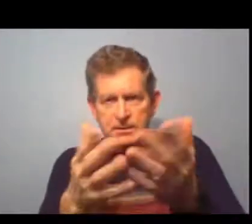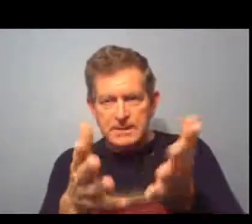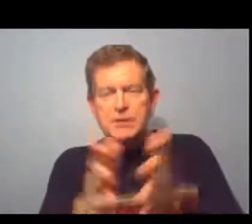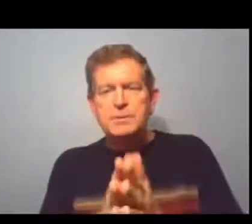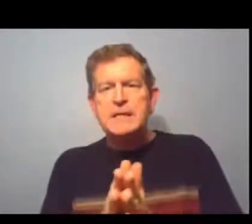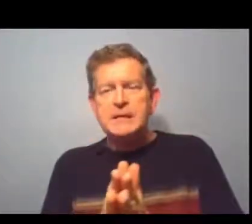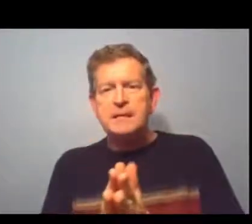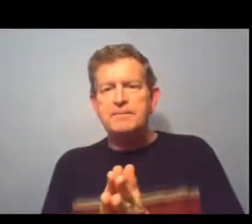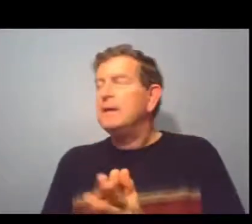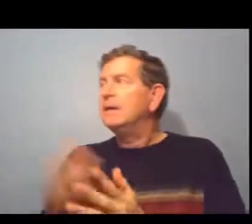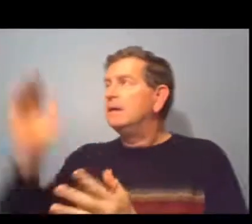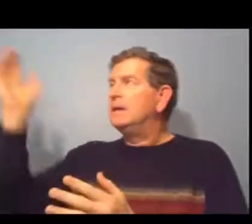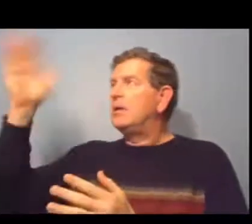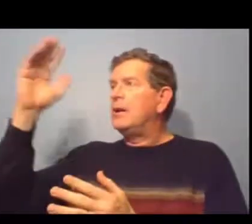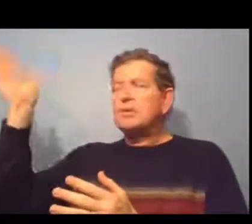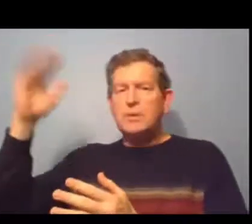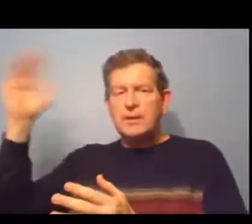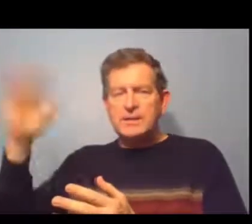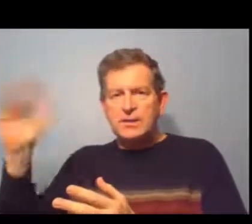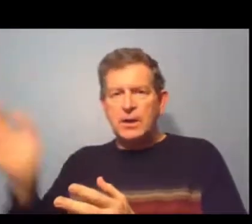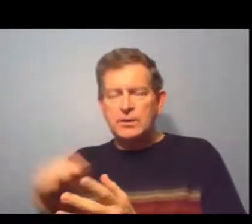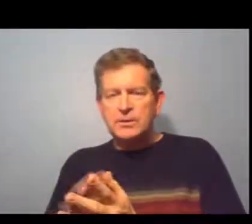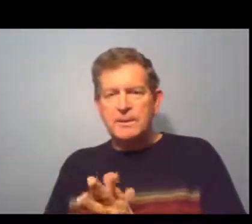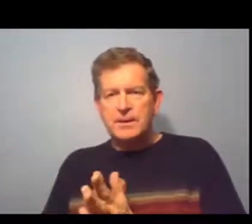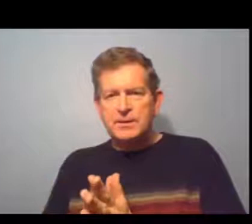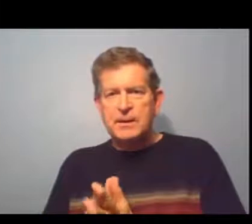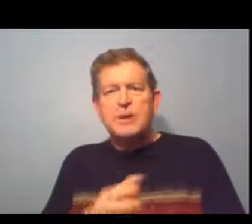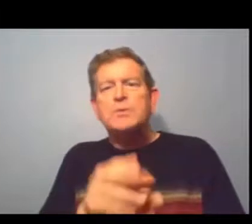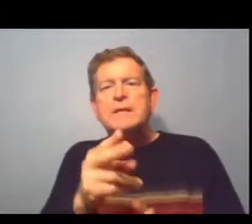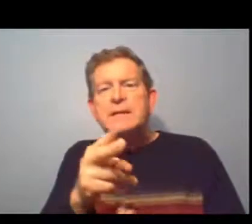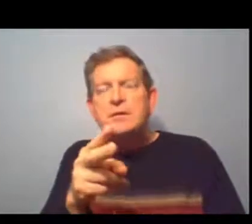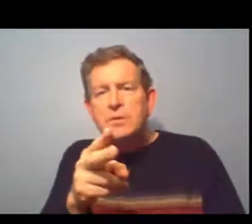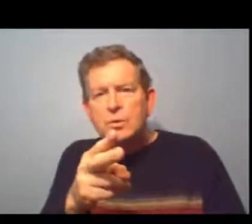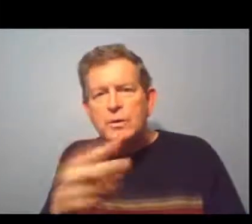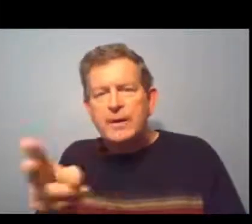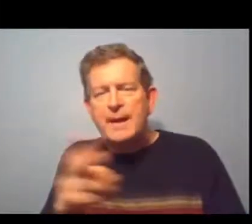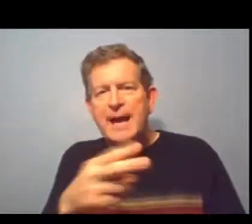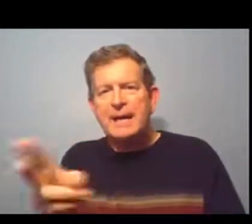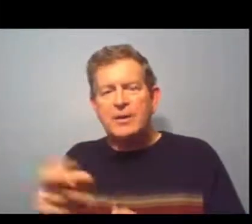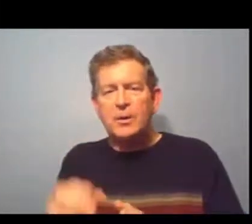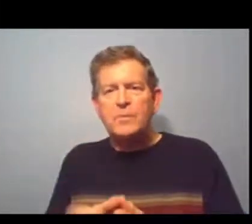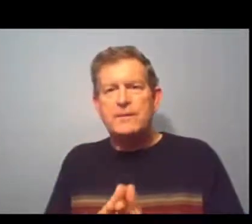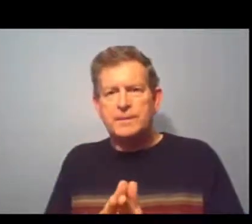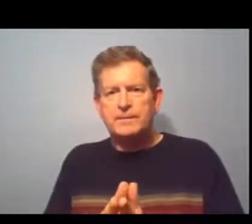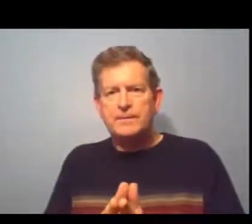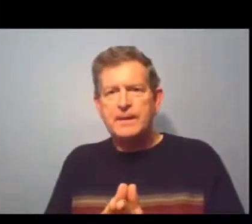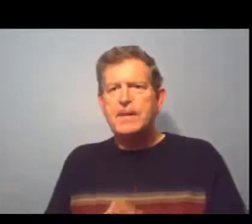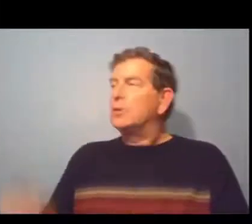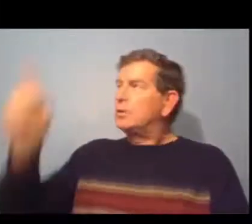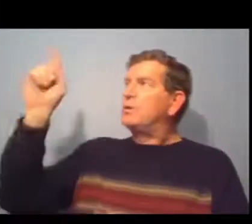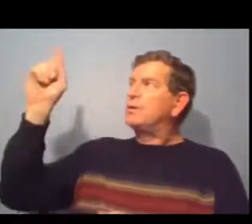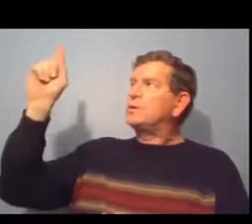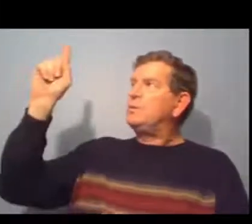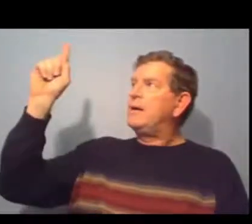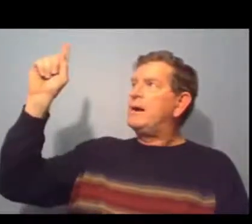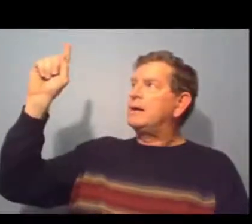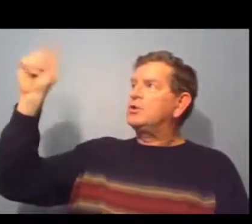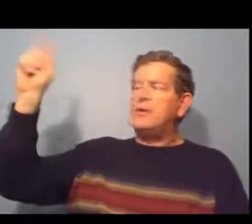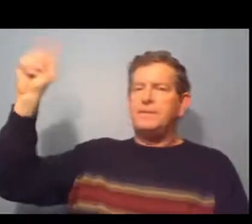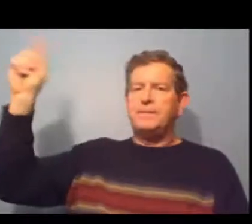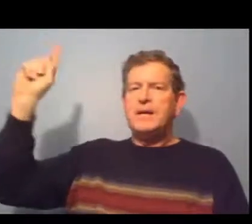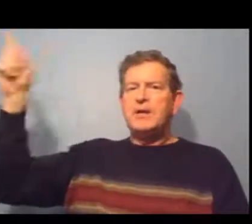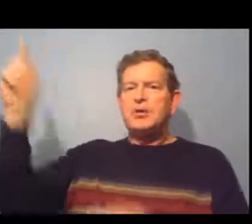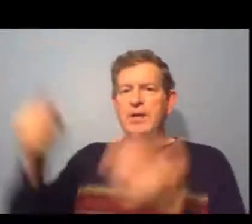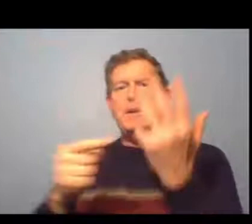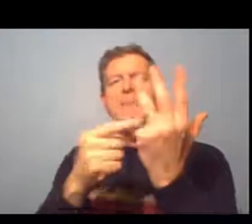t'expliquer la relation qui existe entre ces personnes et utiliser surtout le verbe être en le faisant. Donc, commençons par